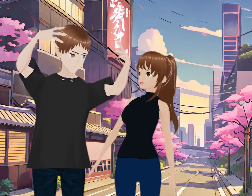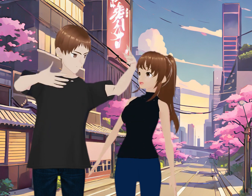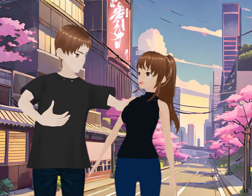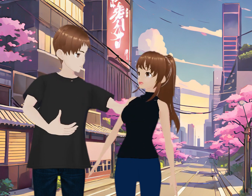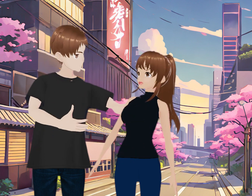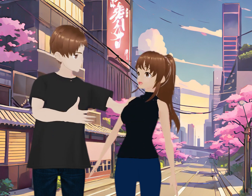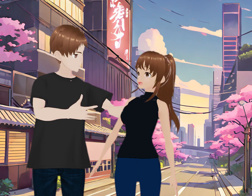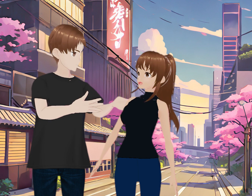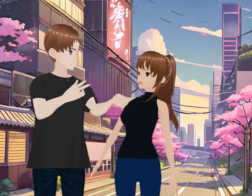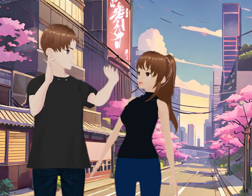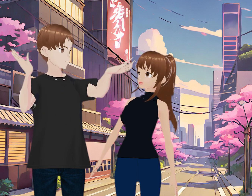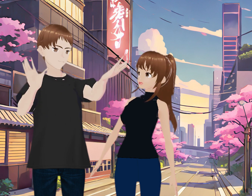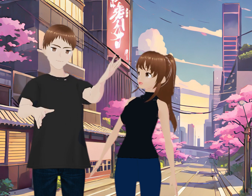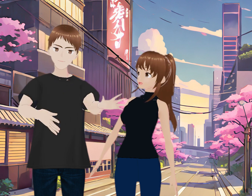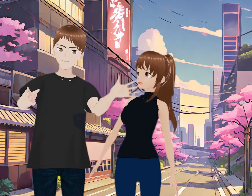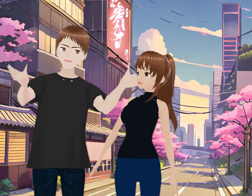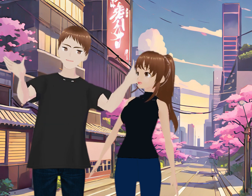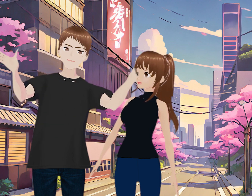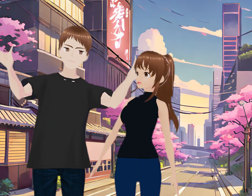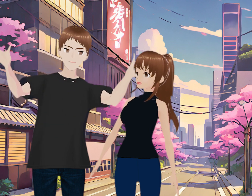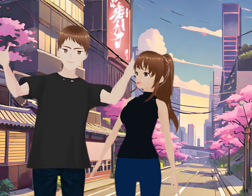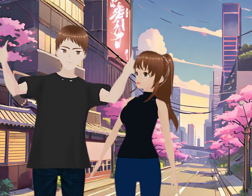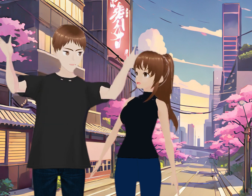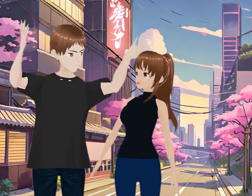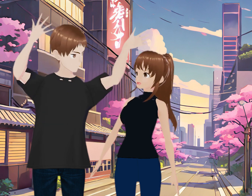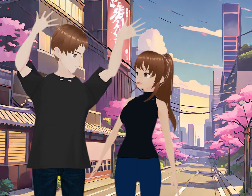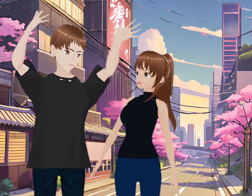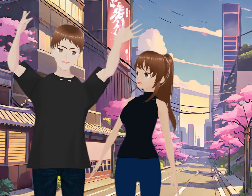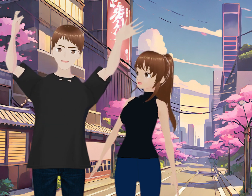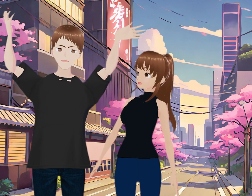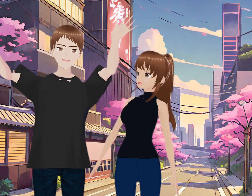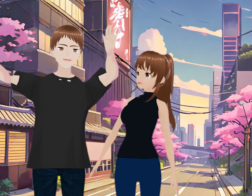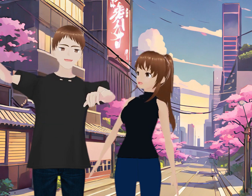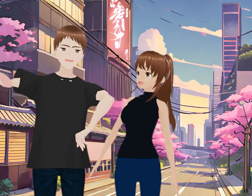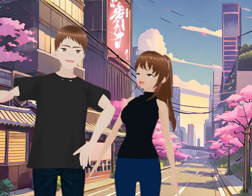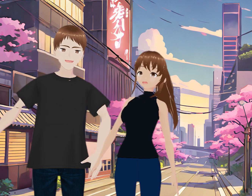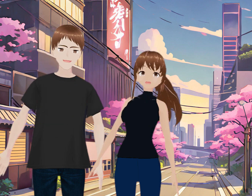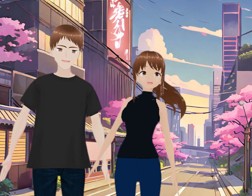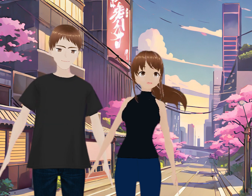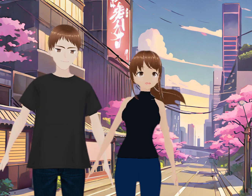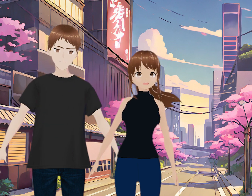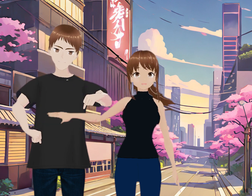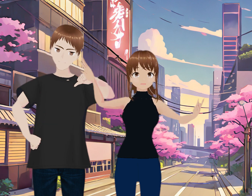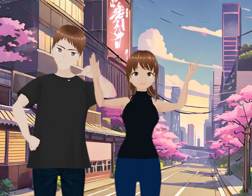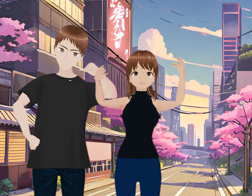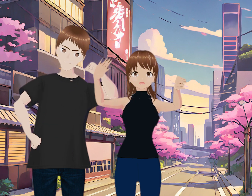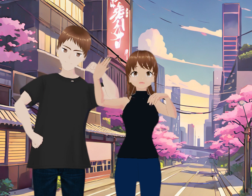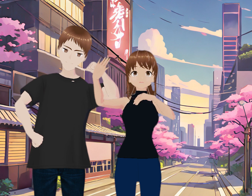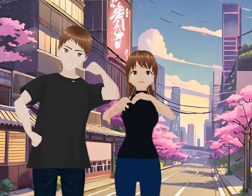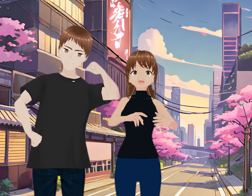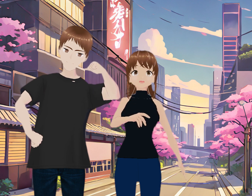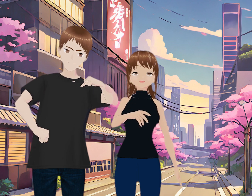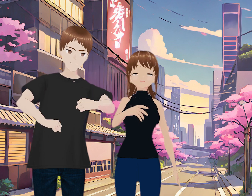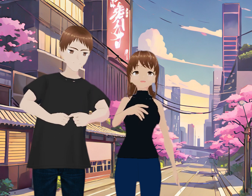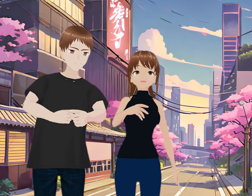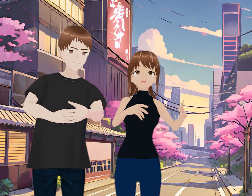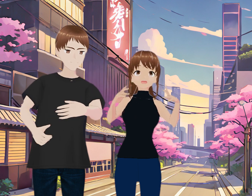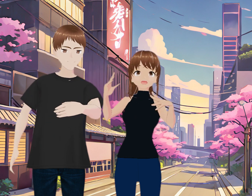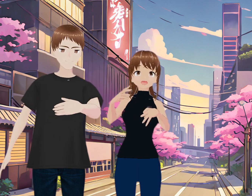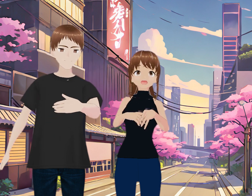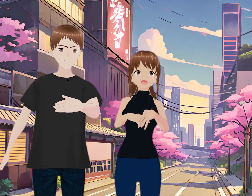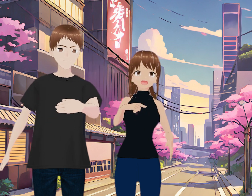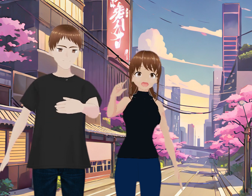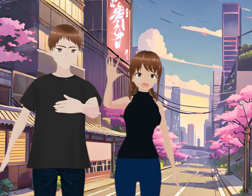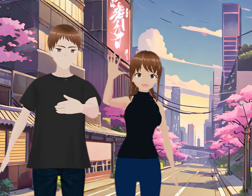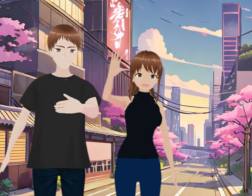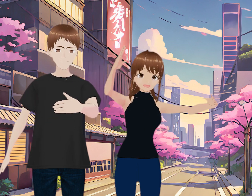Te sientes más cómoda En esta versión Ya los siguientes episodios Van a ser animados Así como este O que onda Pues a lo mejor Podemos hacer Un episodio